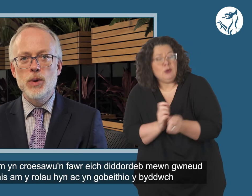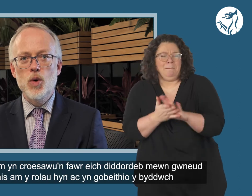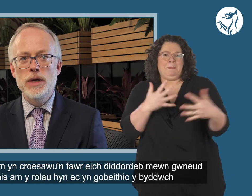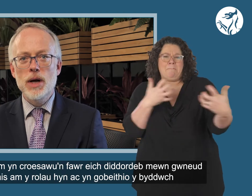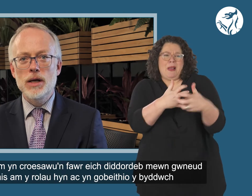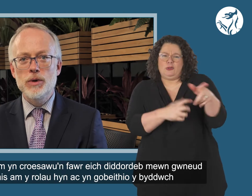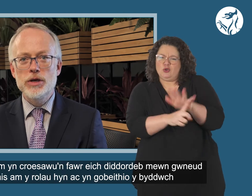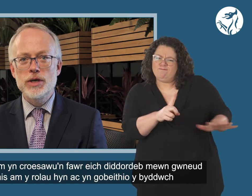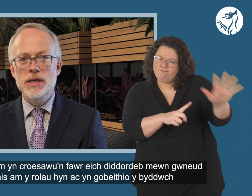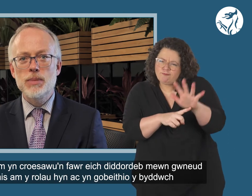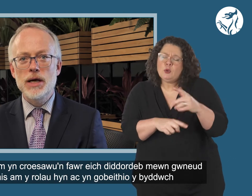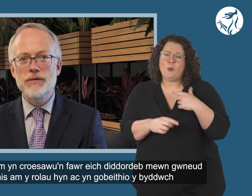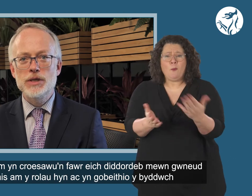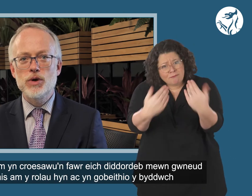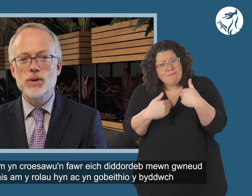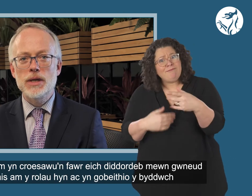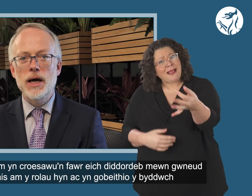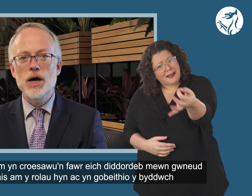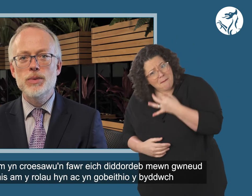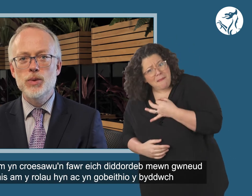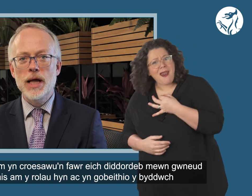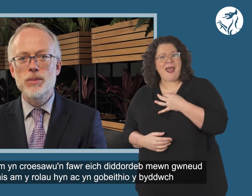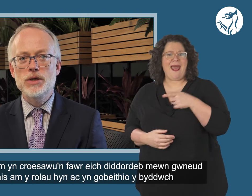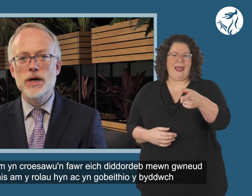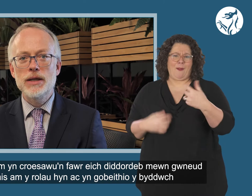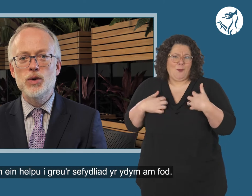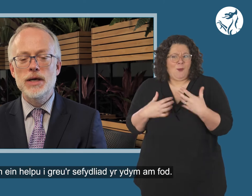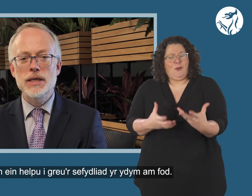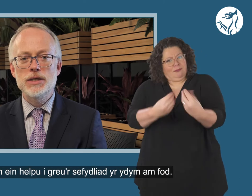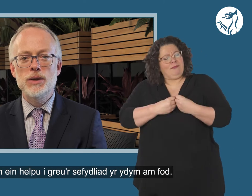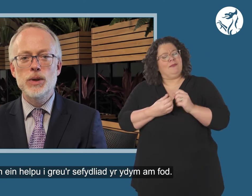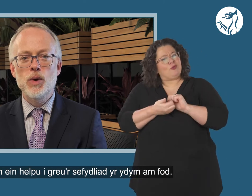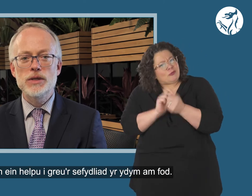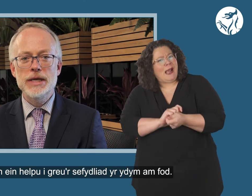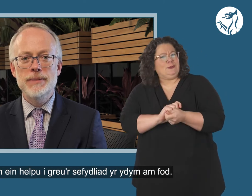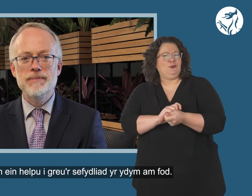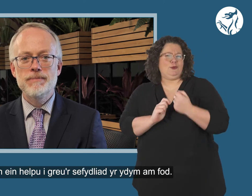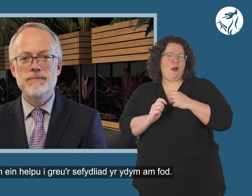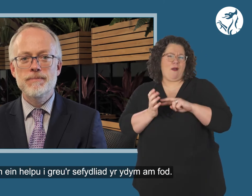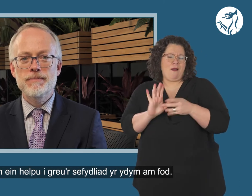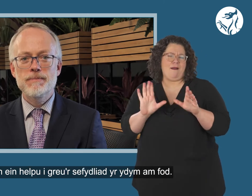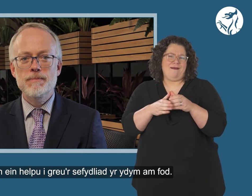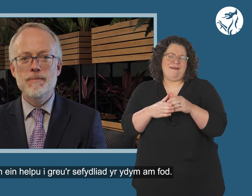So we warmly welcome your interest in applying for these roles and hope you will help us create the organisation that we want to be.